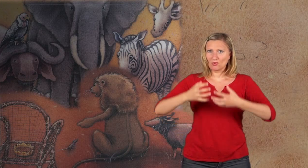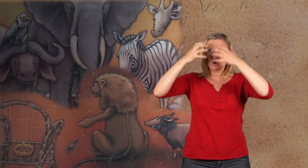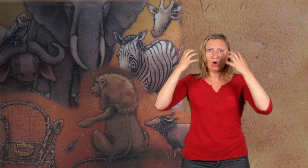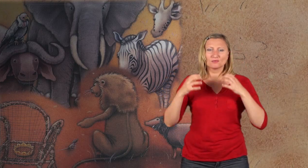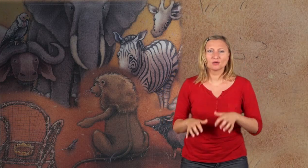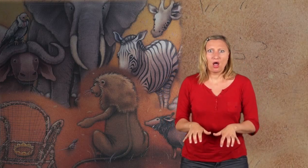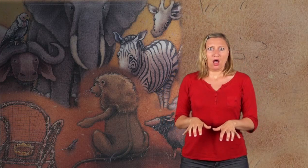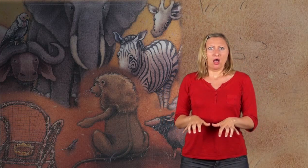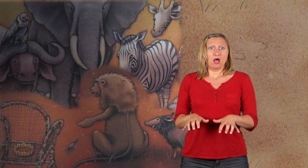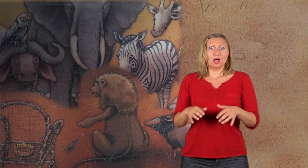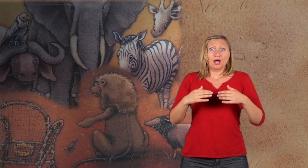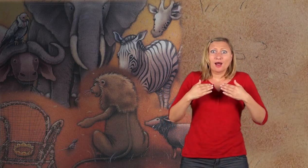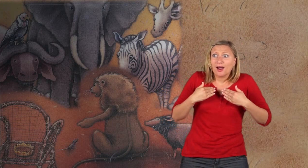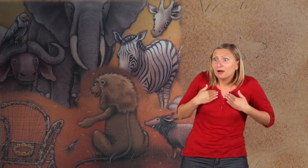Leo war sichtlich gerührt.